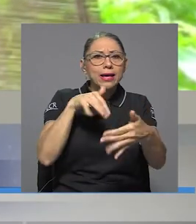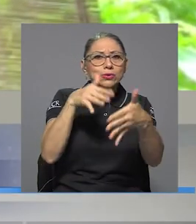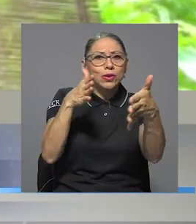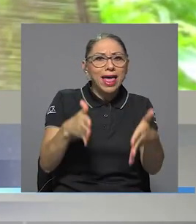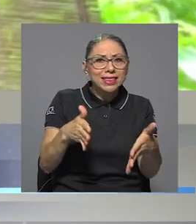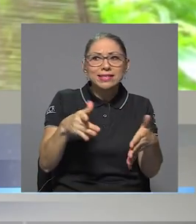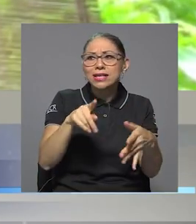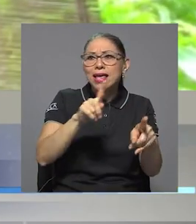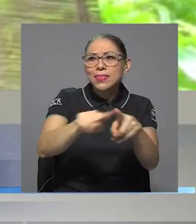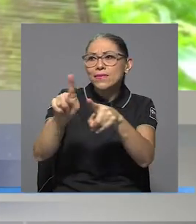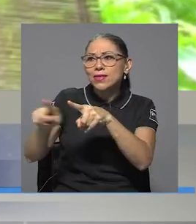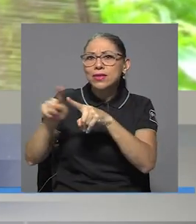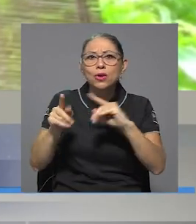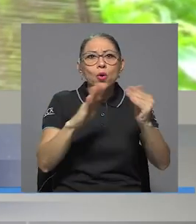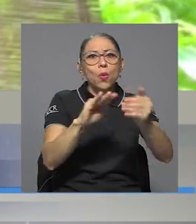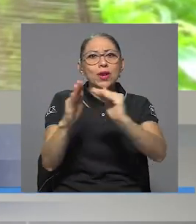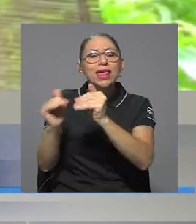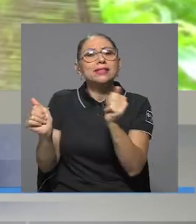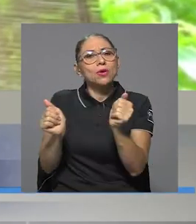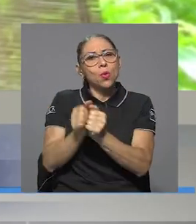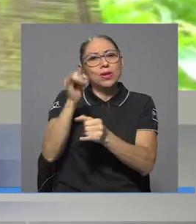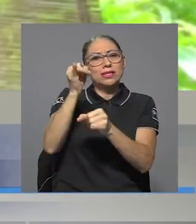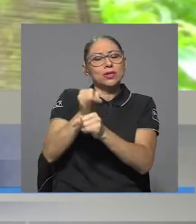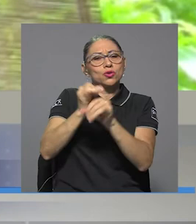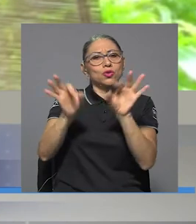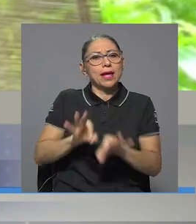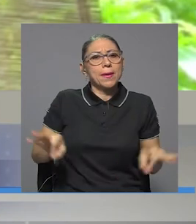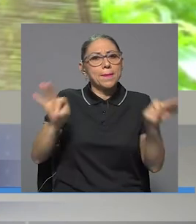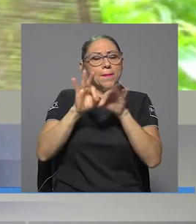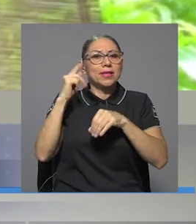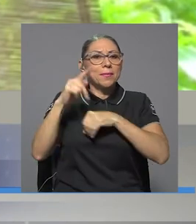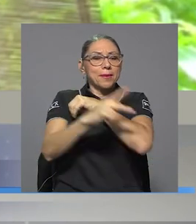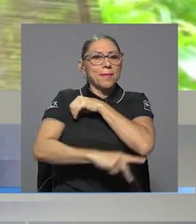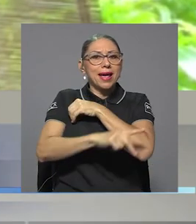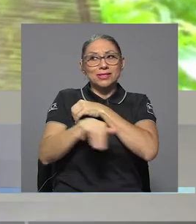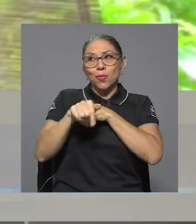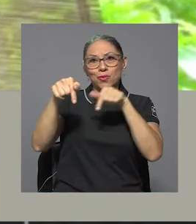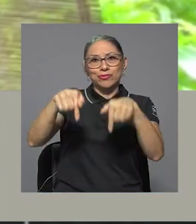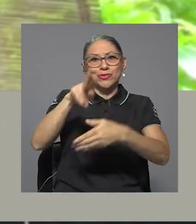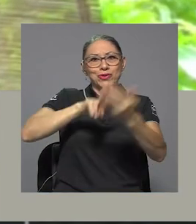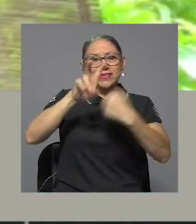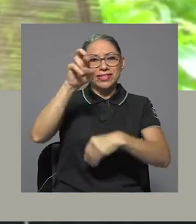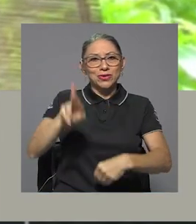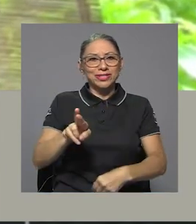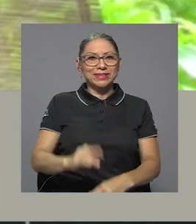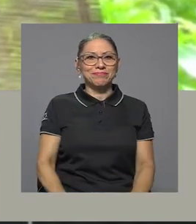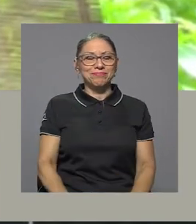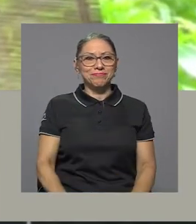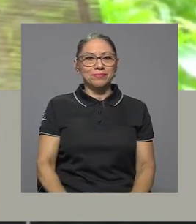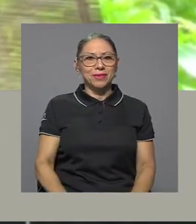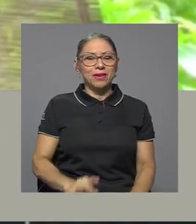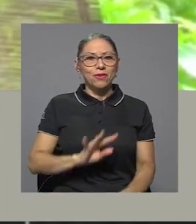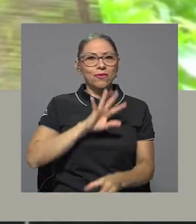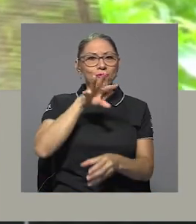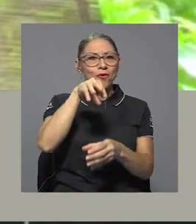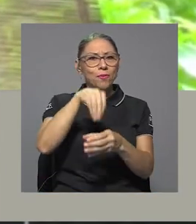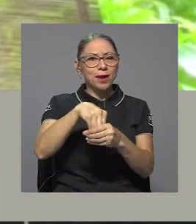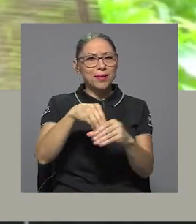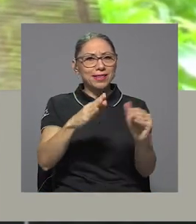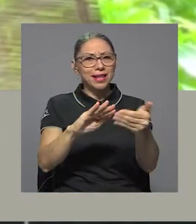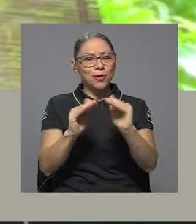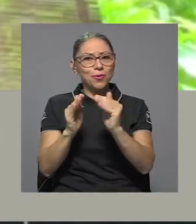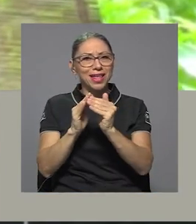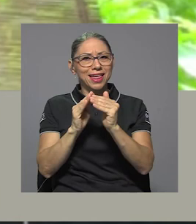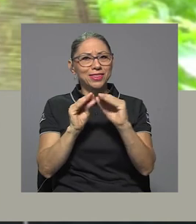estudiantado y las comunidades a través de una institución tan importante para el país como es la Universidad de Costa Rica. Formar parte de la